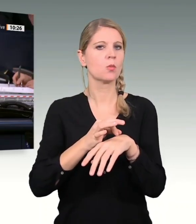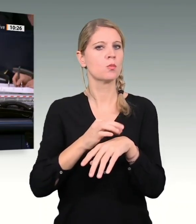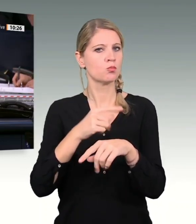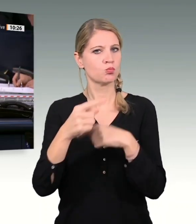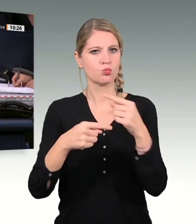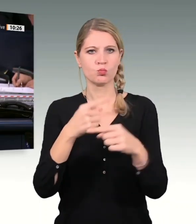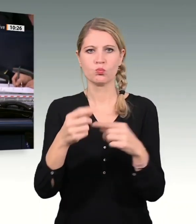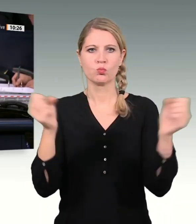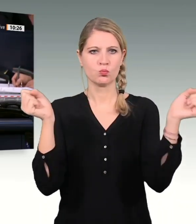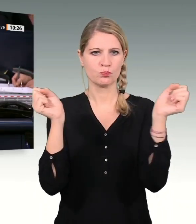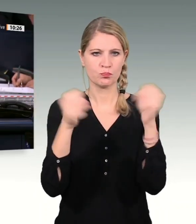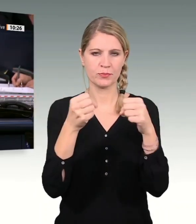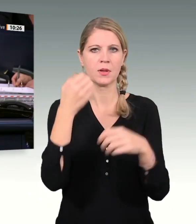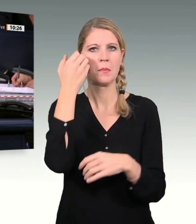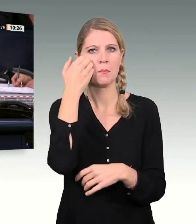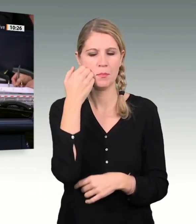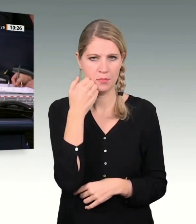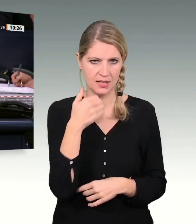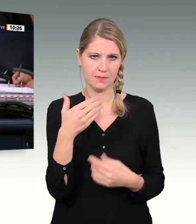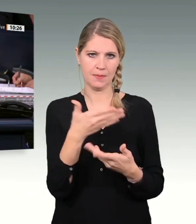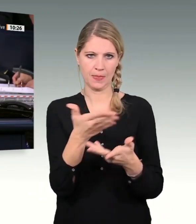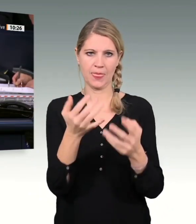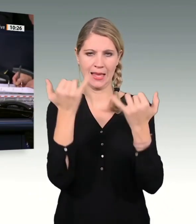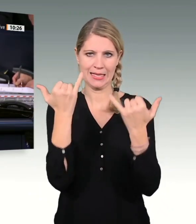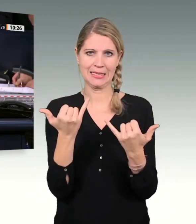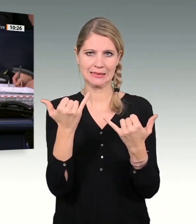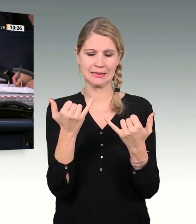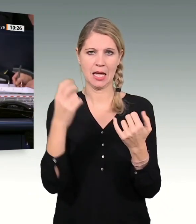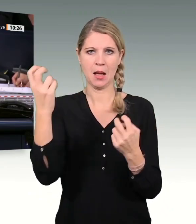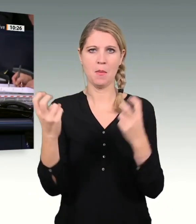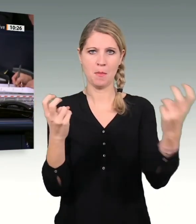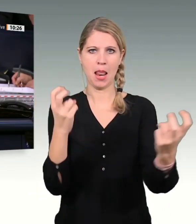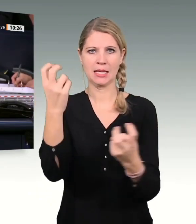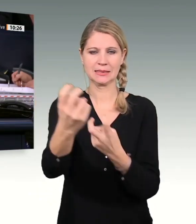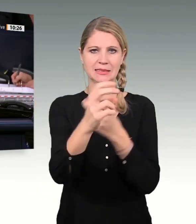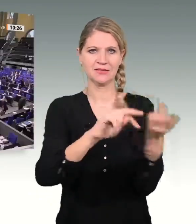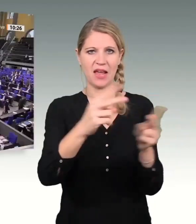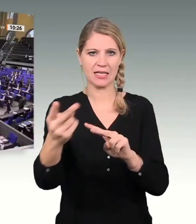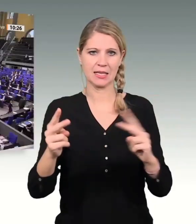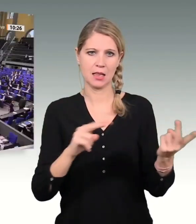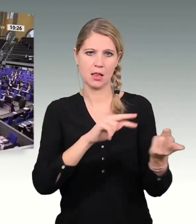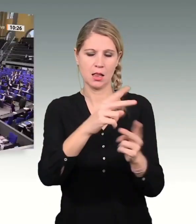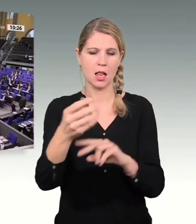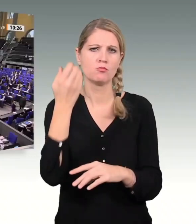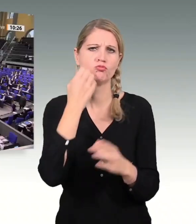Ich bitte, die Platzwechsel zügig vorzunehmen.